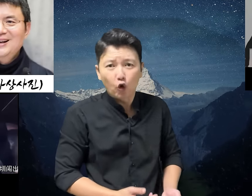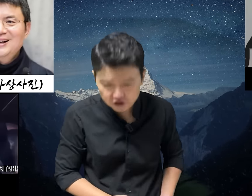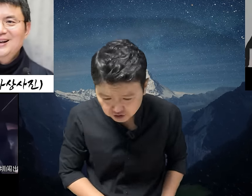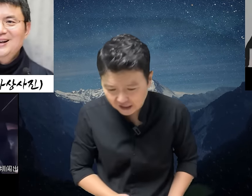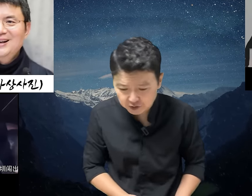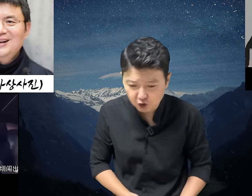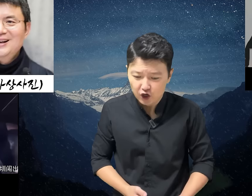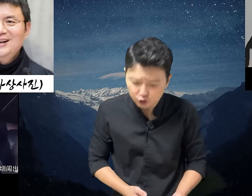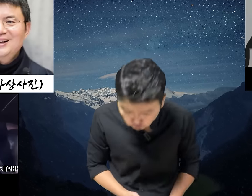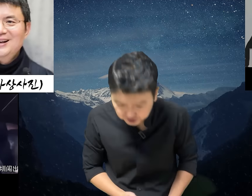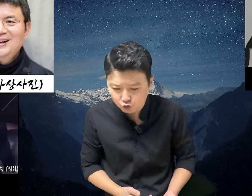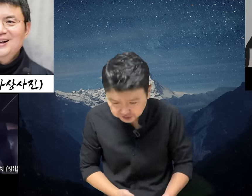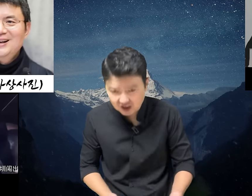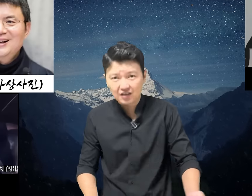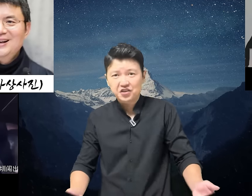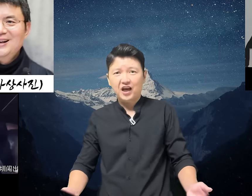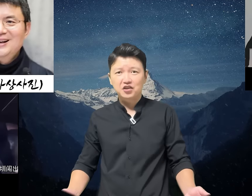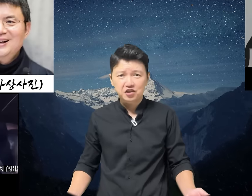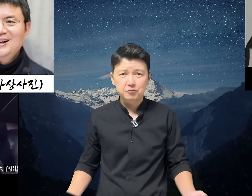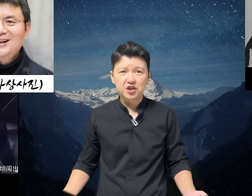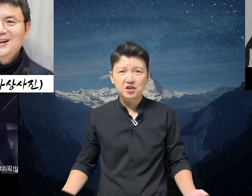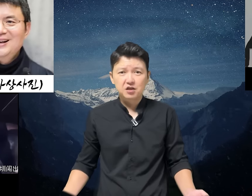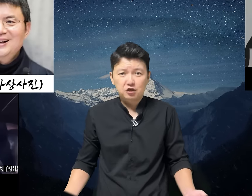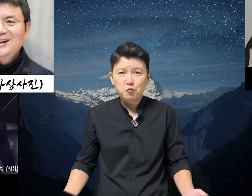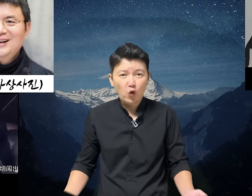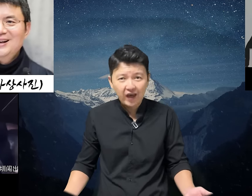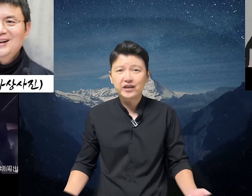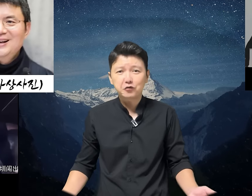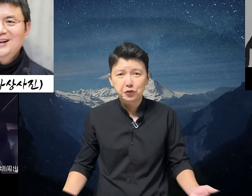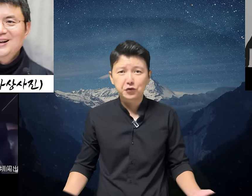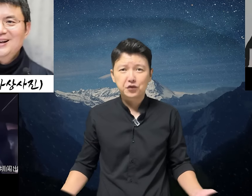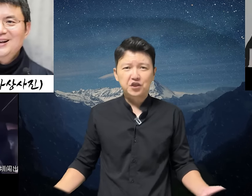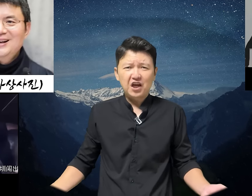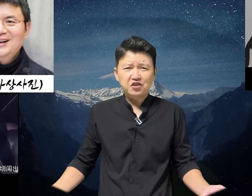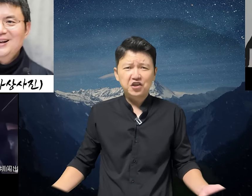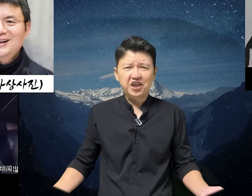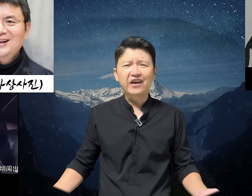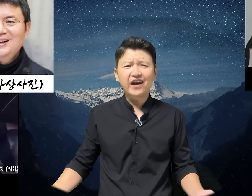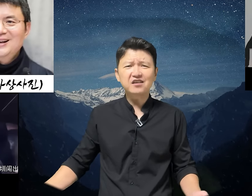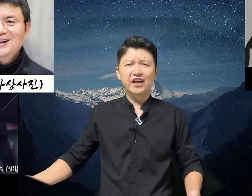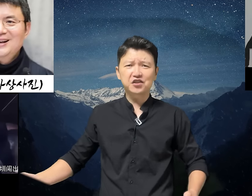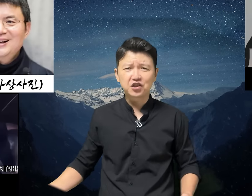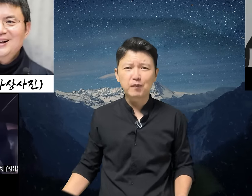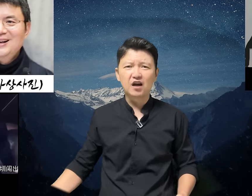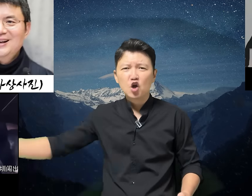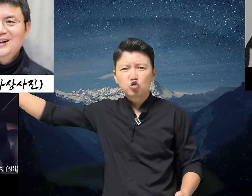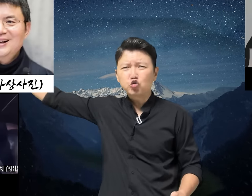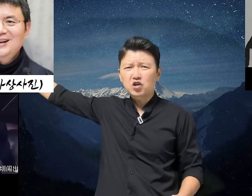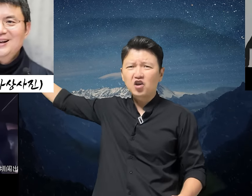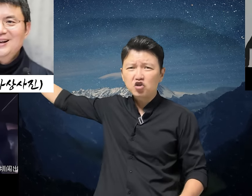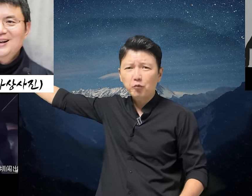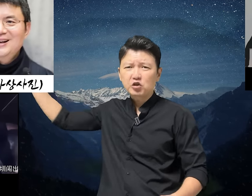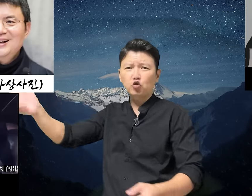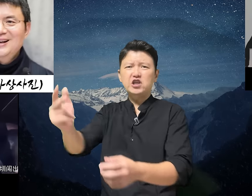꼬리를 내리며 이 굽신굽신하는 게 아니겠습니까? 그럼 왜냐고요? 제가 전에 생략을 했었지만 두 청이놈이 또 이